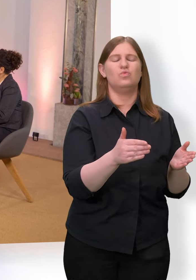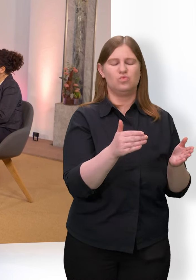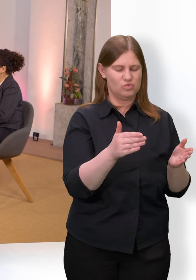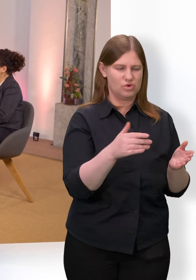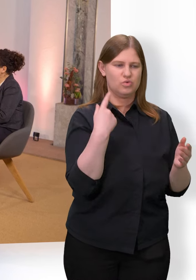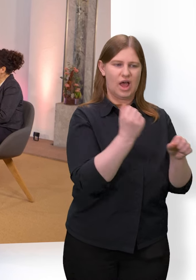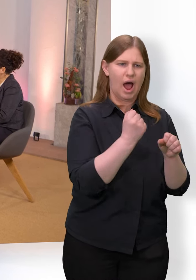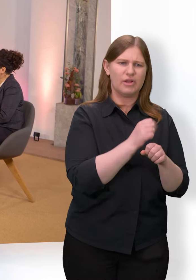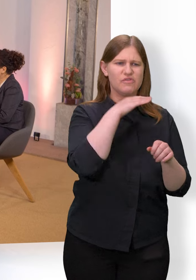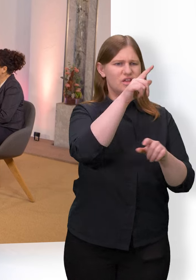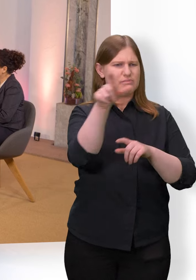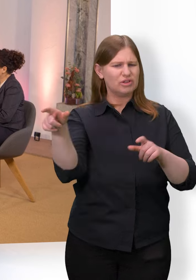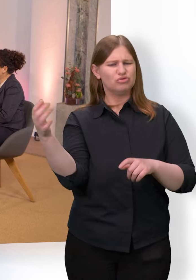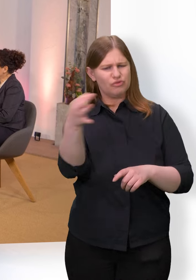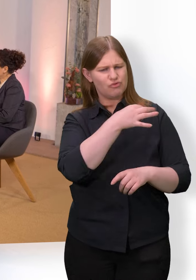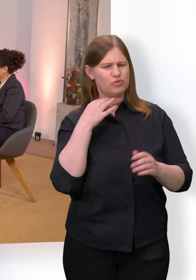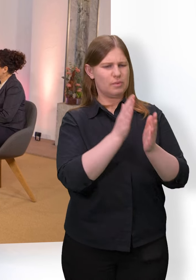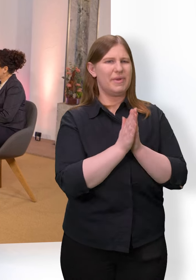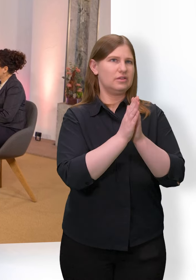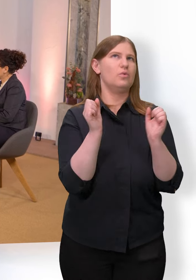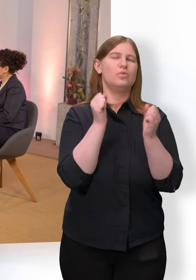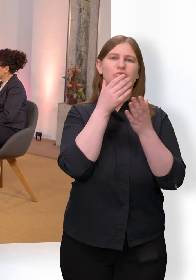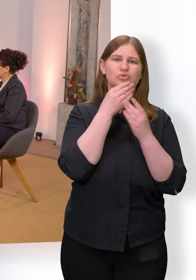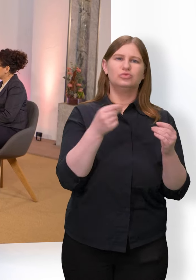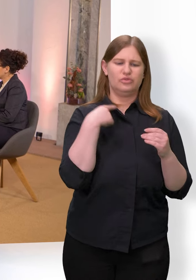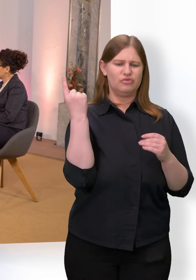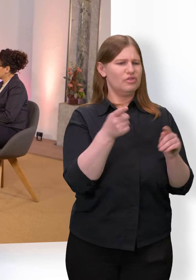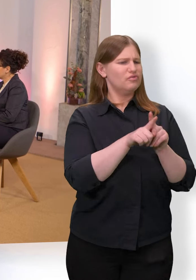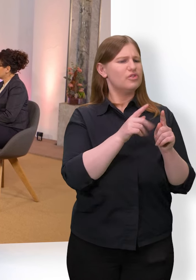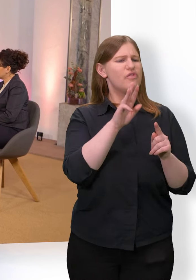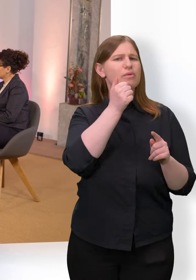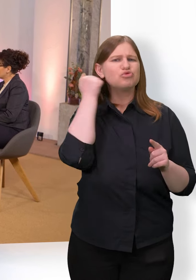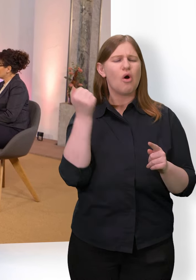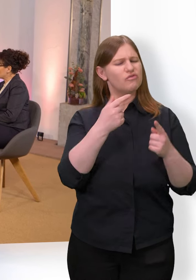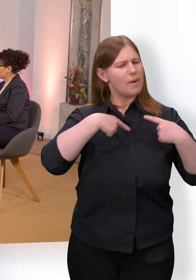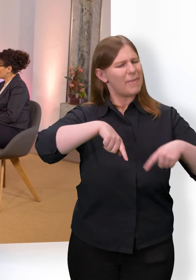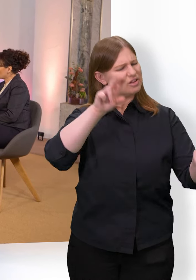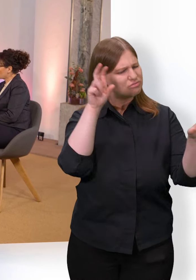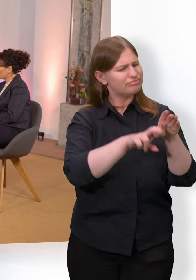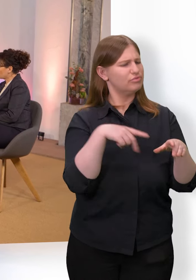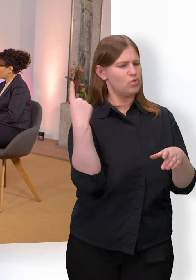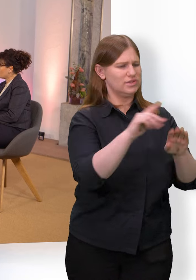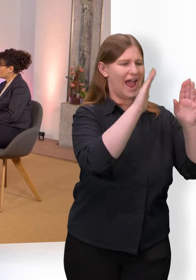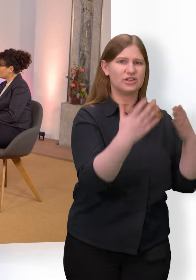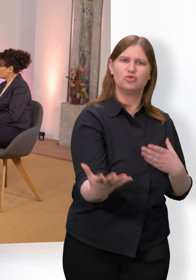wird. Das finde ich ganz arg schön. Wir sind Teil des Dorfes, Teil der Gemeinde und da gibt es viele Menschen, die uns da unterstützen.